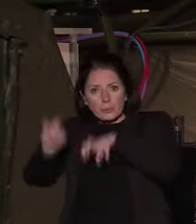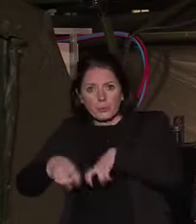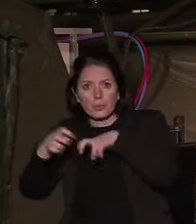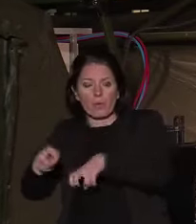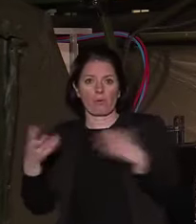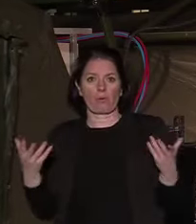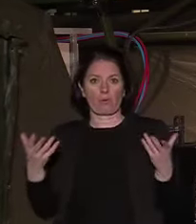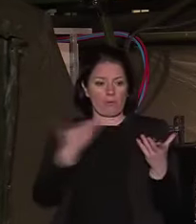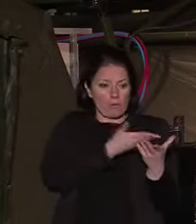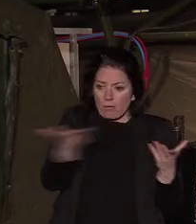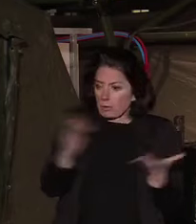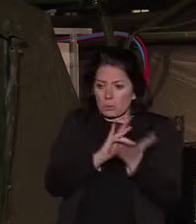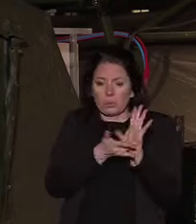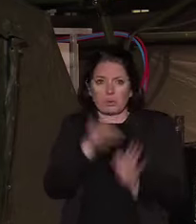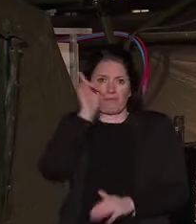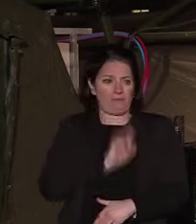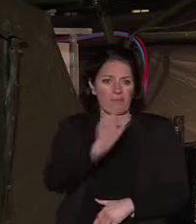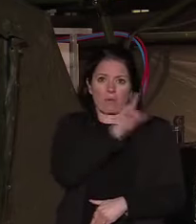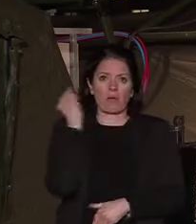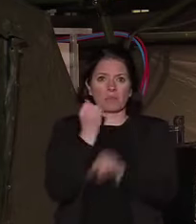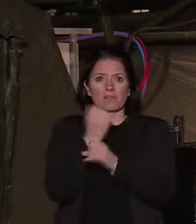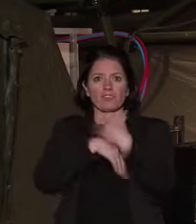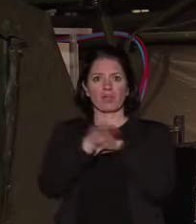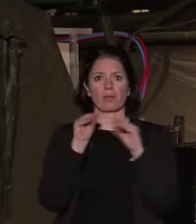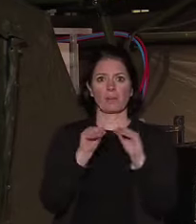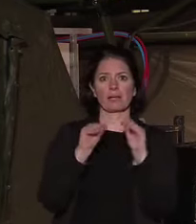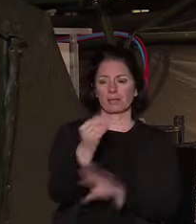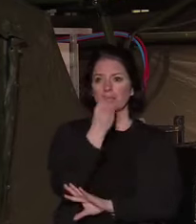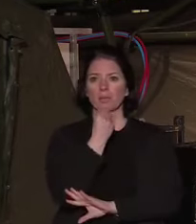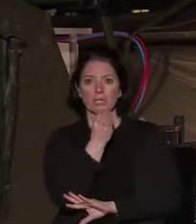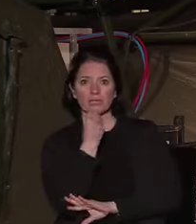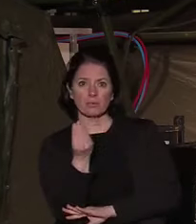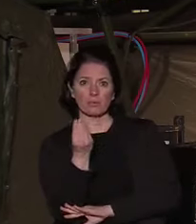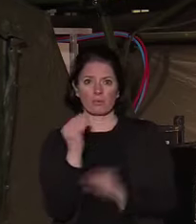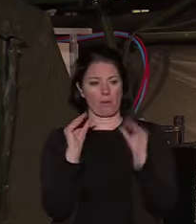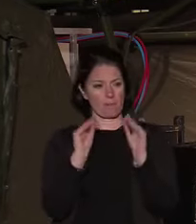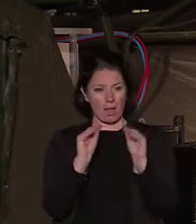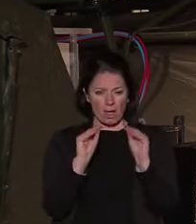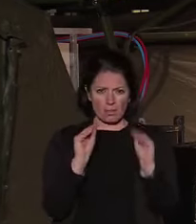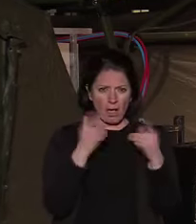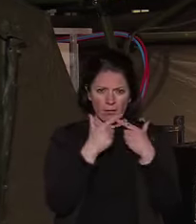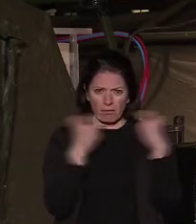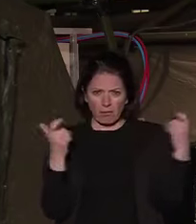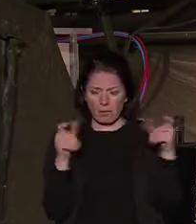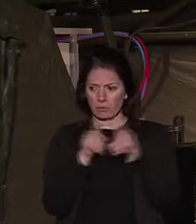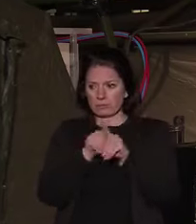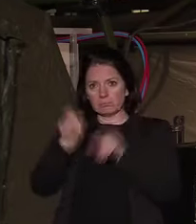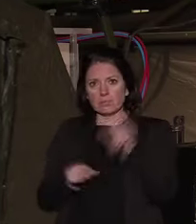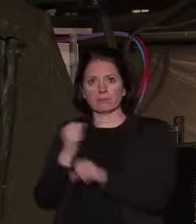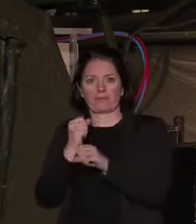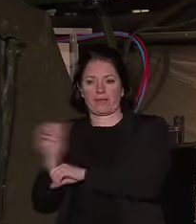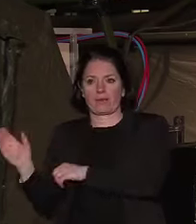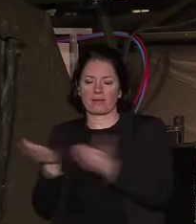ce sont l'ensemble des femmes et des hommes qui sont dans le secteur de l'alimentation, des commerces de première nécessité. Ce sont nos livreurs, nos